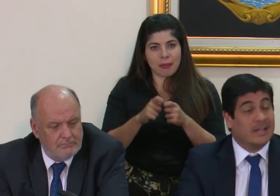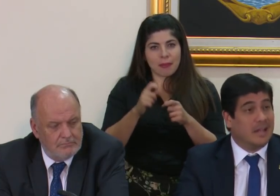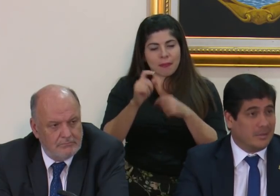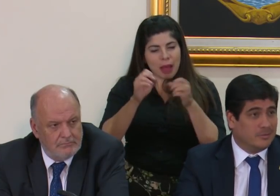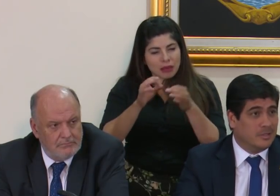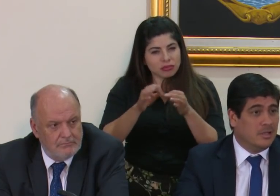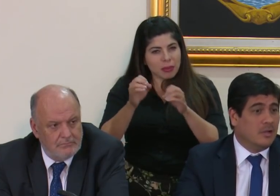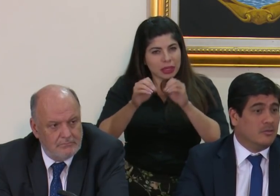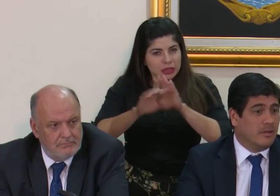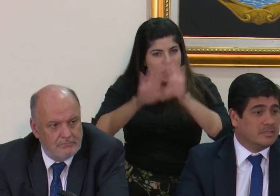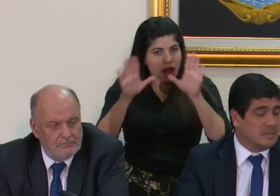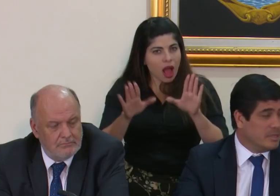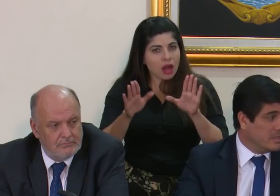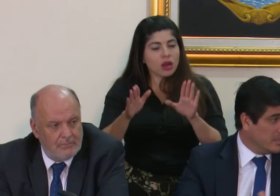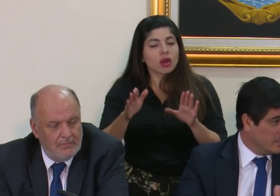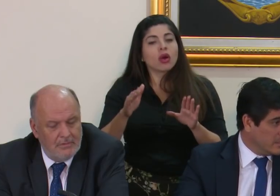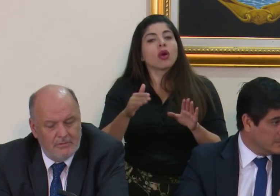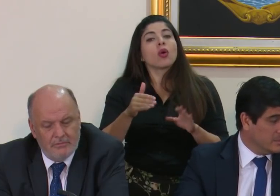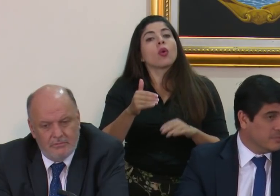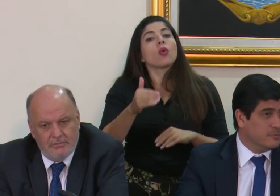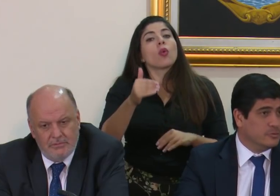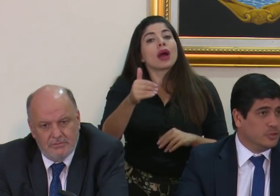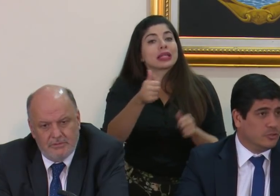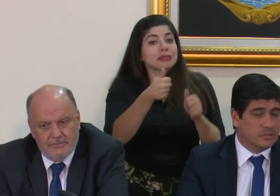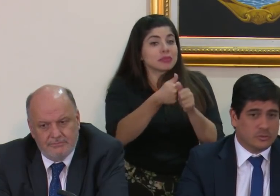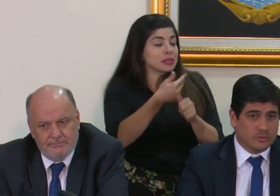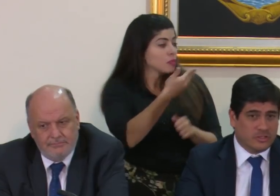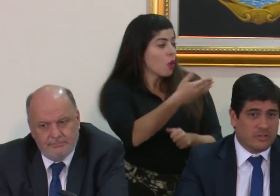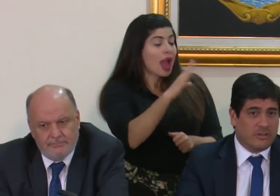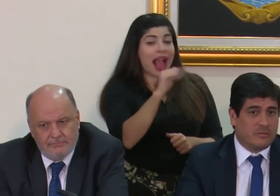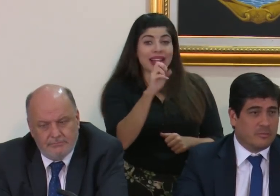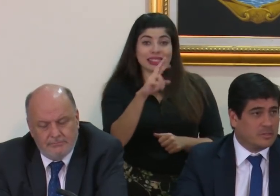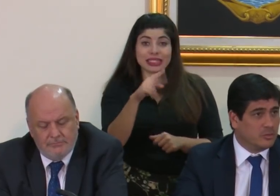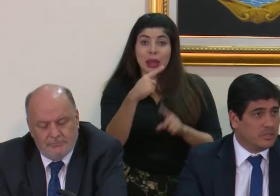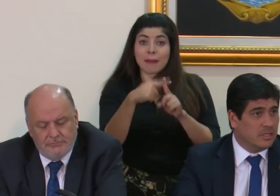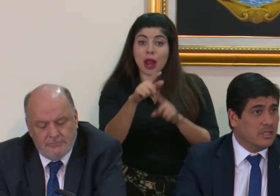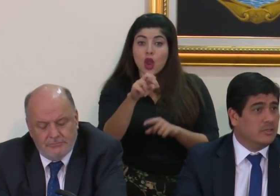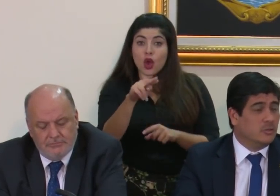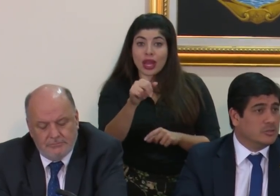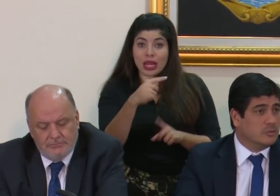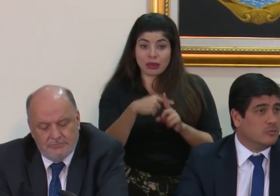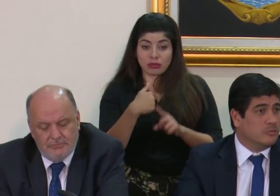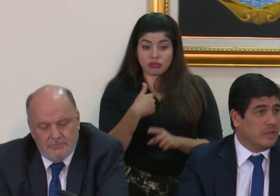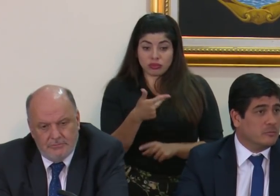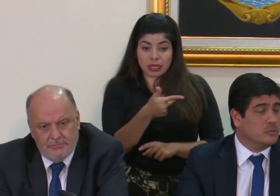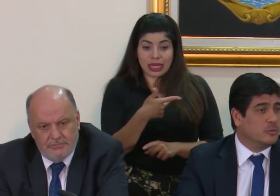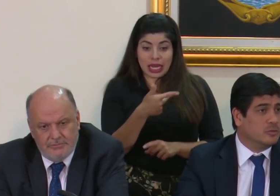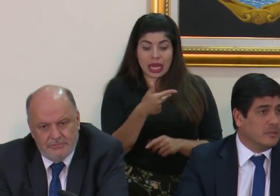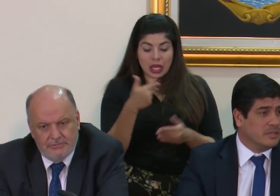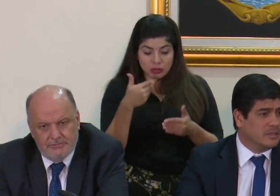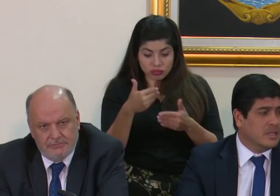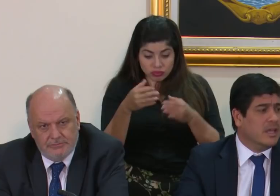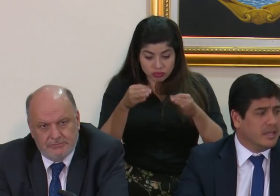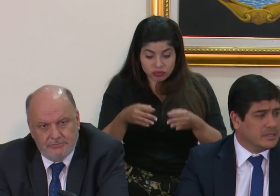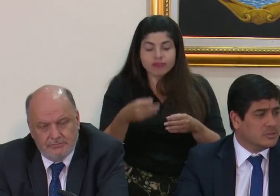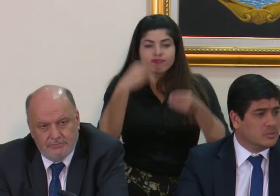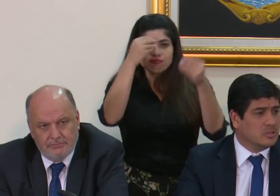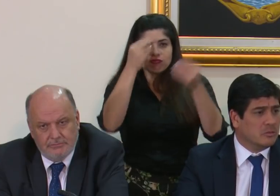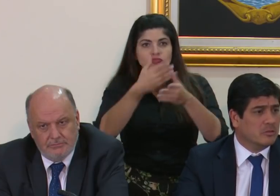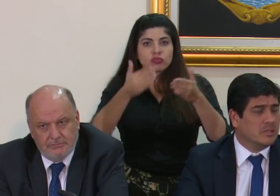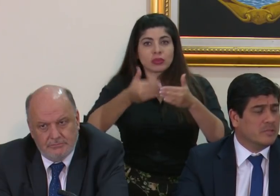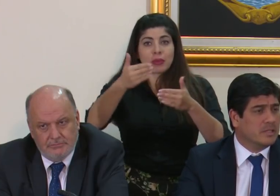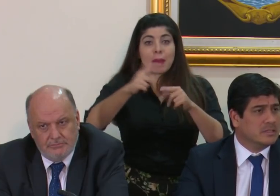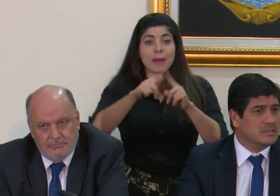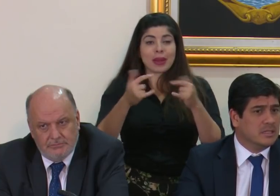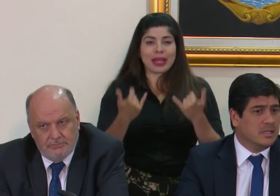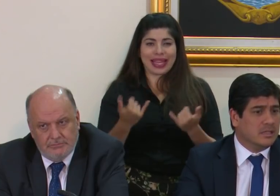Será claro, una vez también que el canciller en función es con doña Lorena, mi persona, todo eso lo comuniquemos oportunamente. En esto